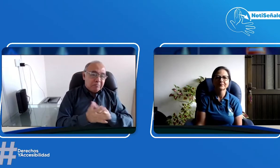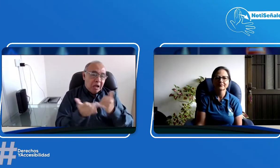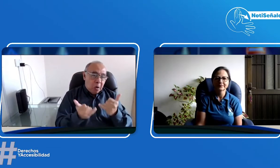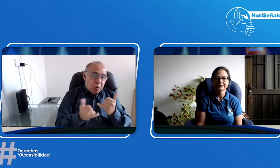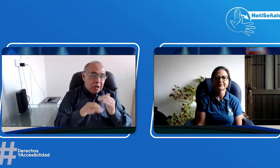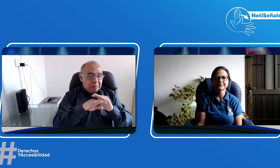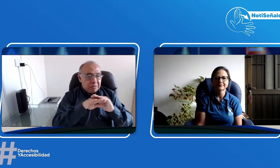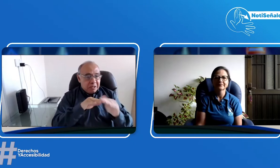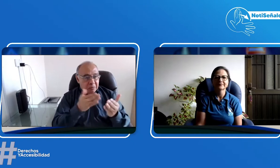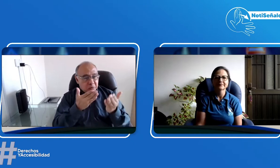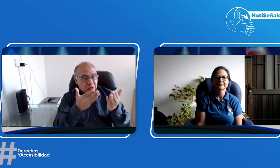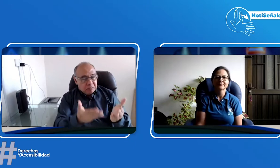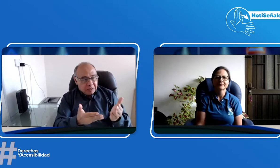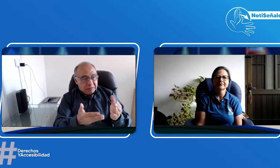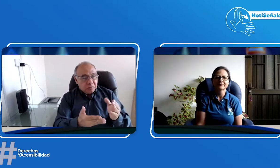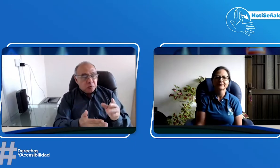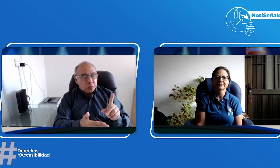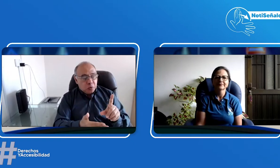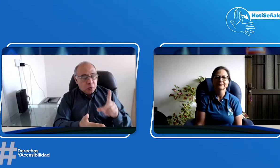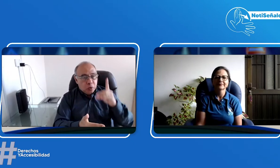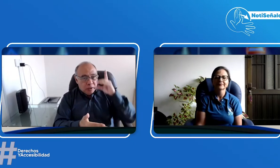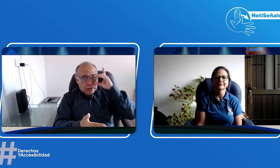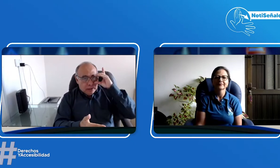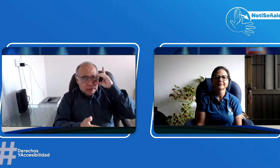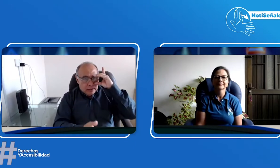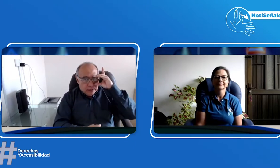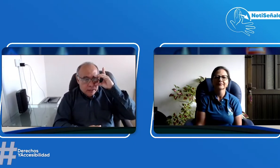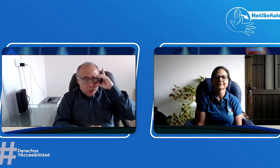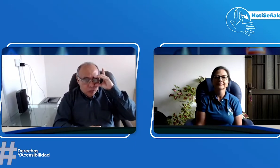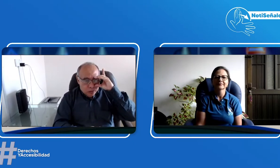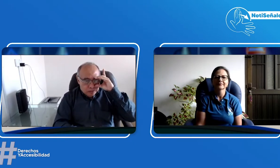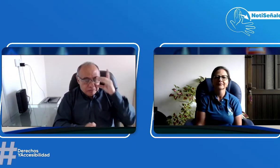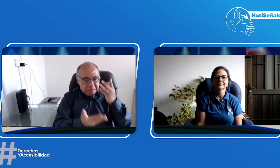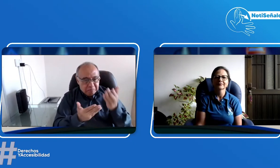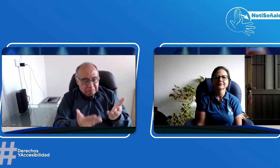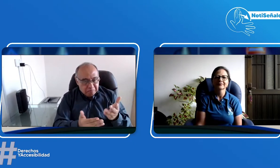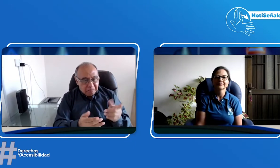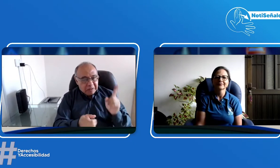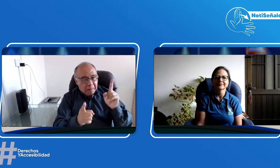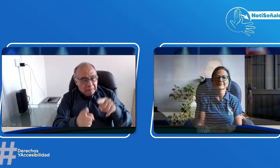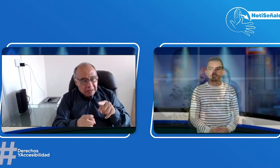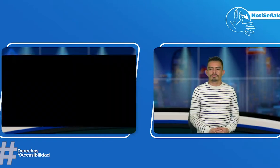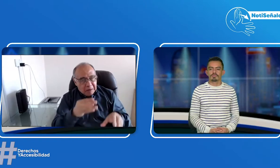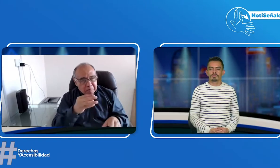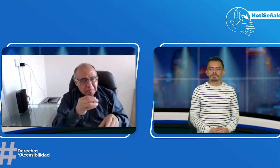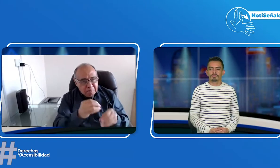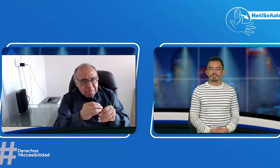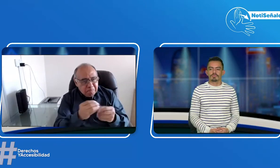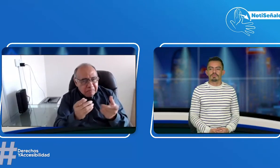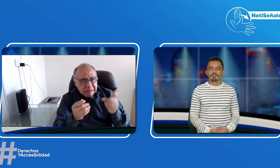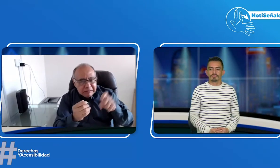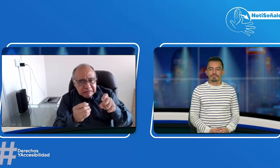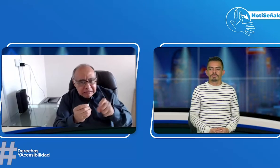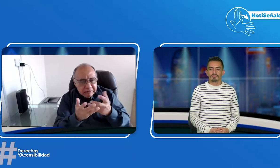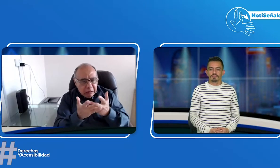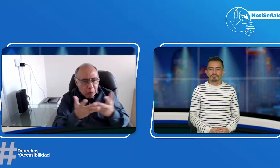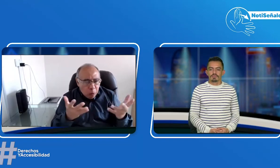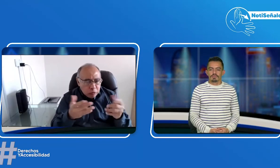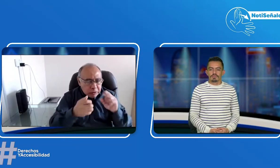una solución para más adelante. Ahora también quiero invitar a Diego López para que Diego nos comente también